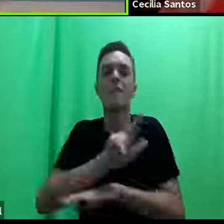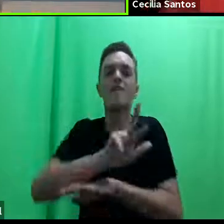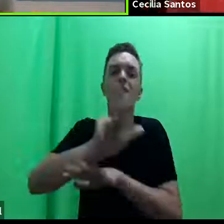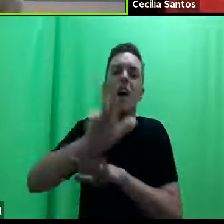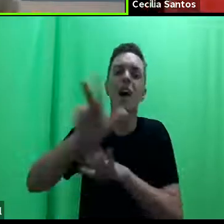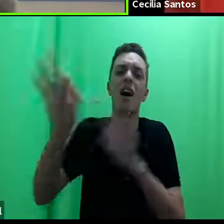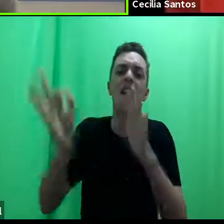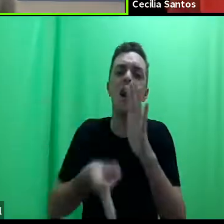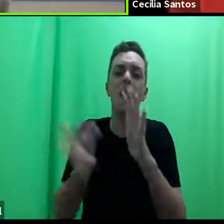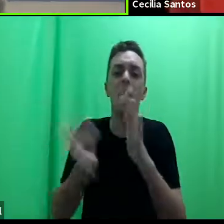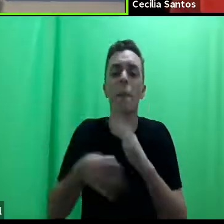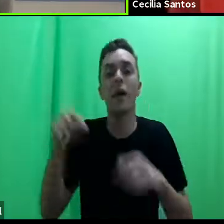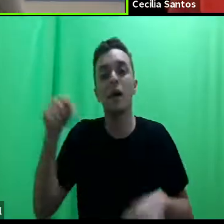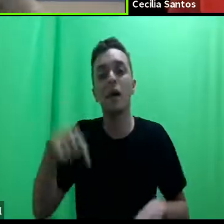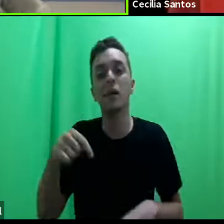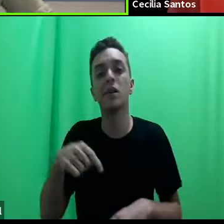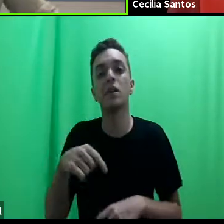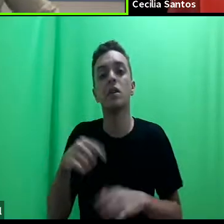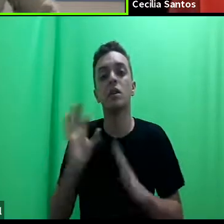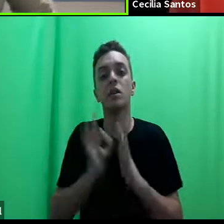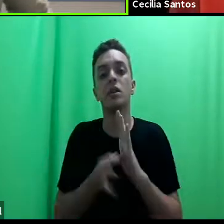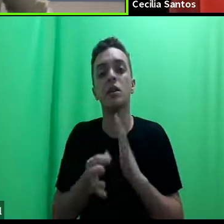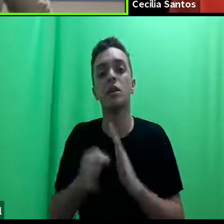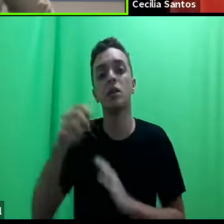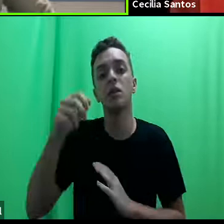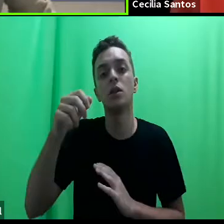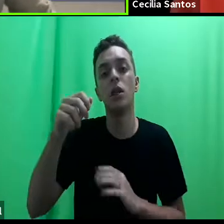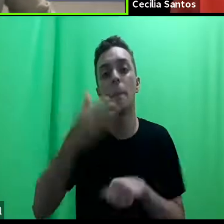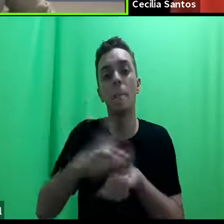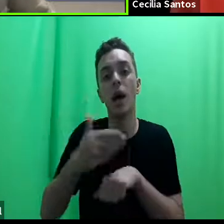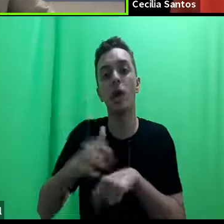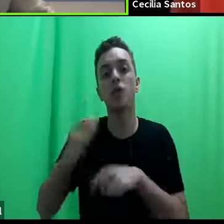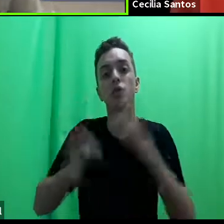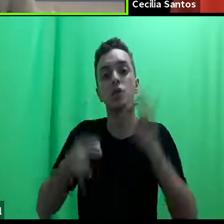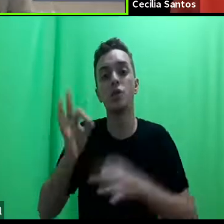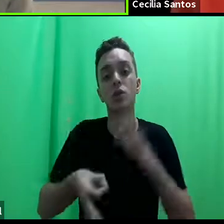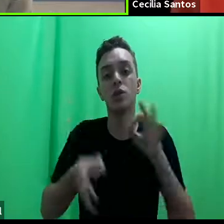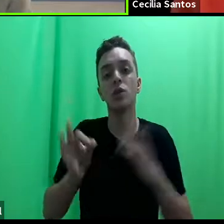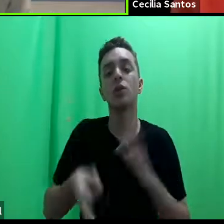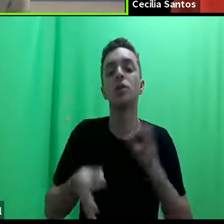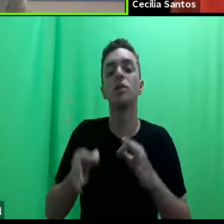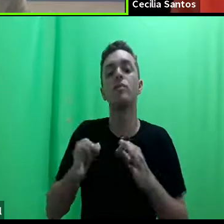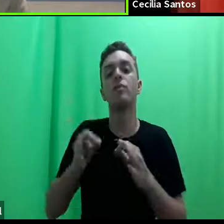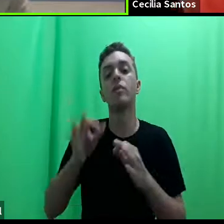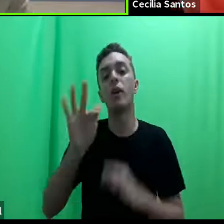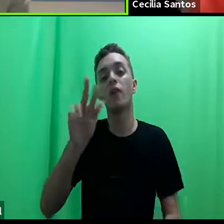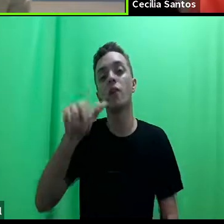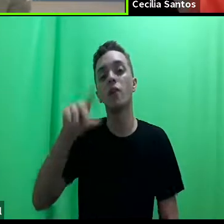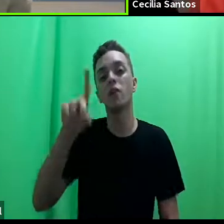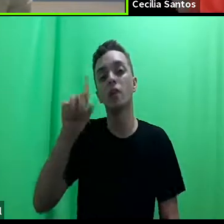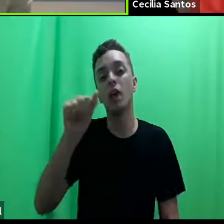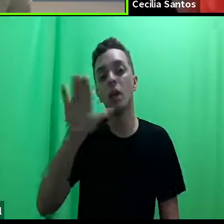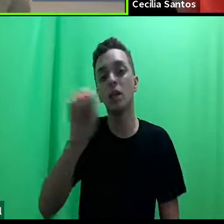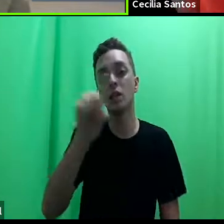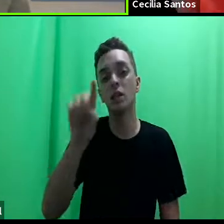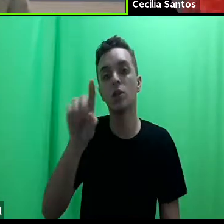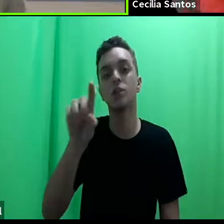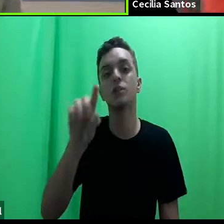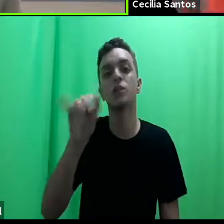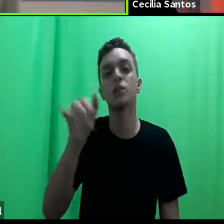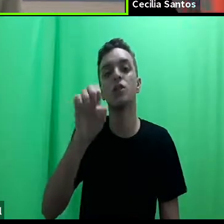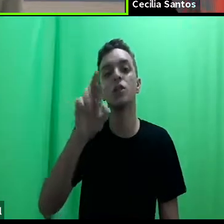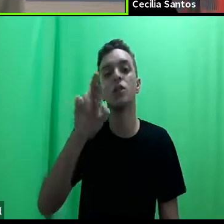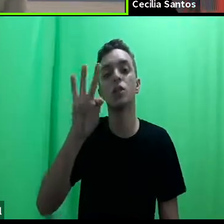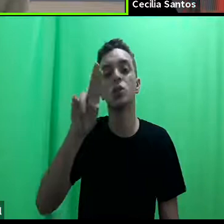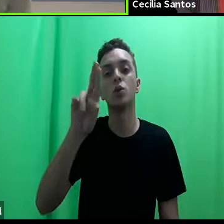dentre elas a clínica, o Núcleo de Prática Jurídica da Fundação Getúlio Vargas, da qual a Cássia Nakano coordena,